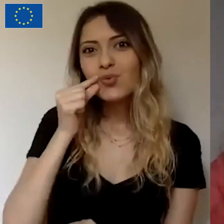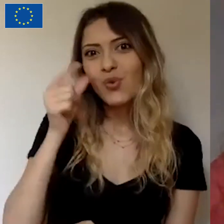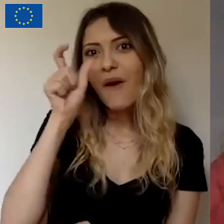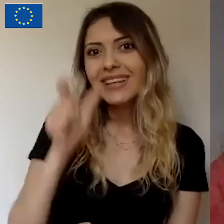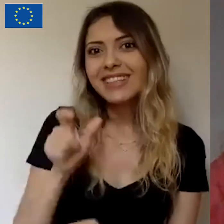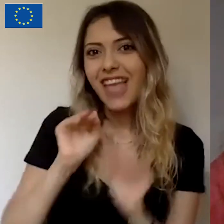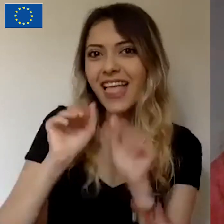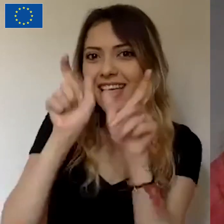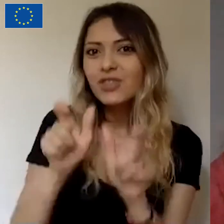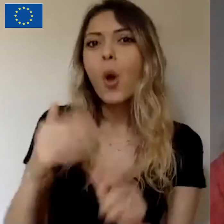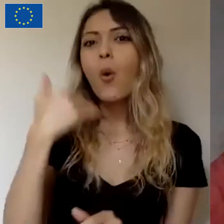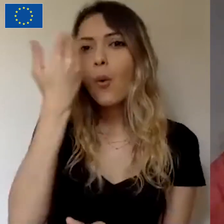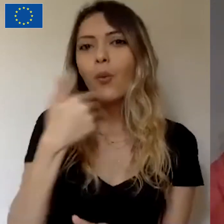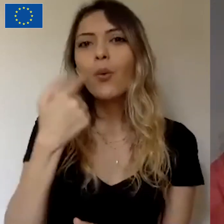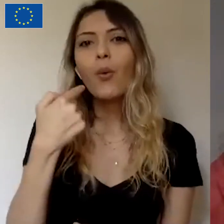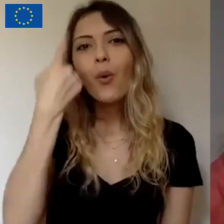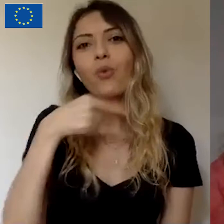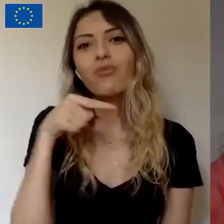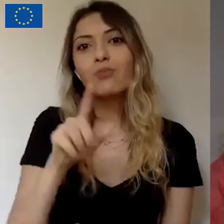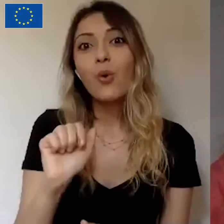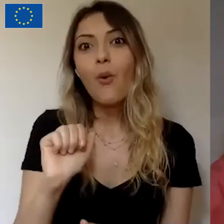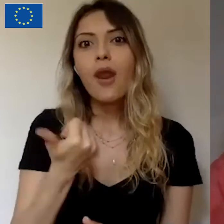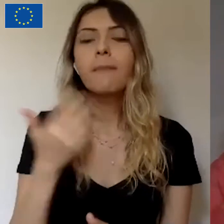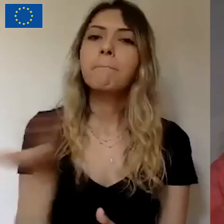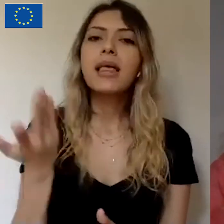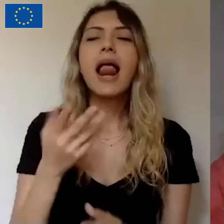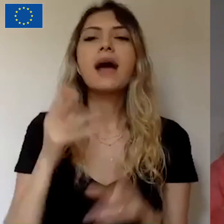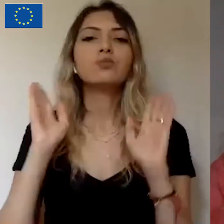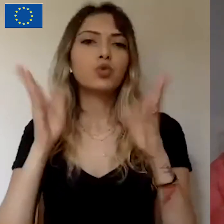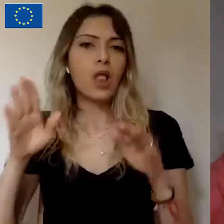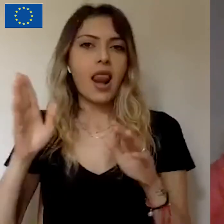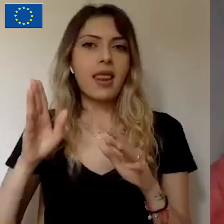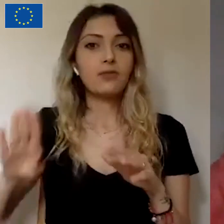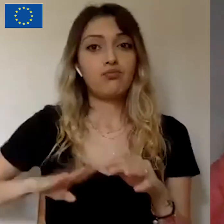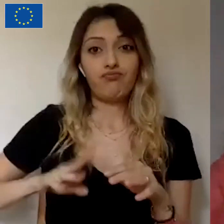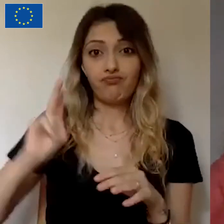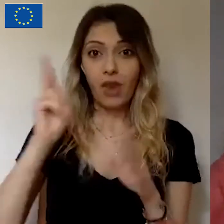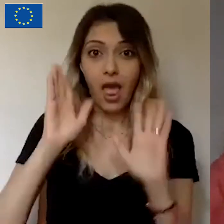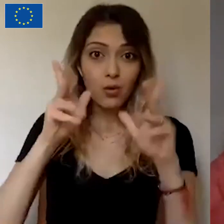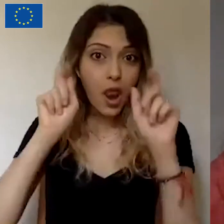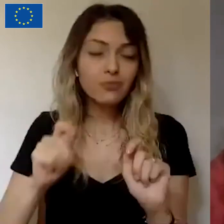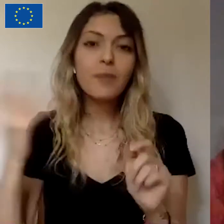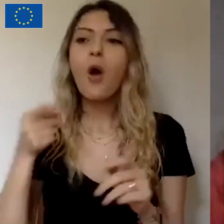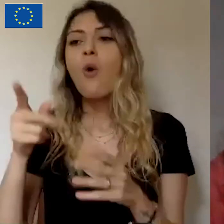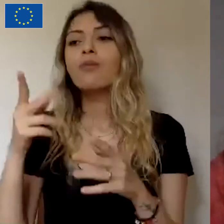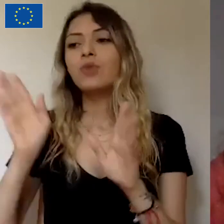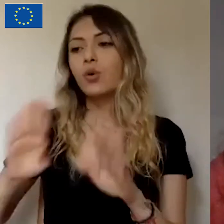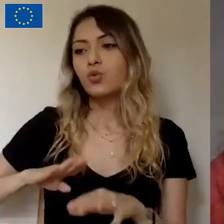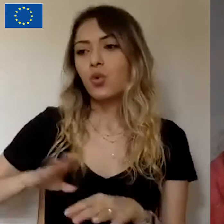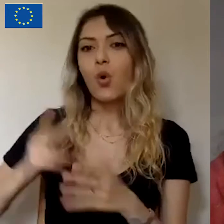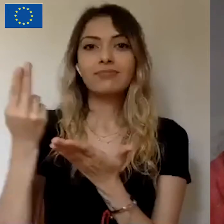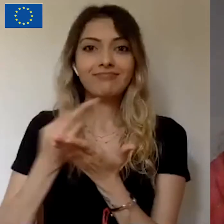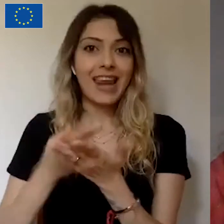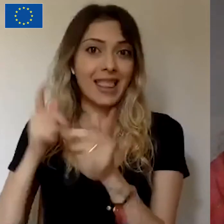olmasına gerek yok. Mesela atıyorum çocuklarla bir atölye çalışması yapıyorsunuzdur. Onların resimlerinden hediye edebilirsiniz. Daha aslında